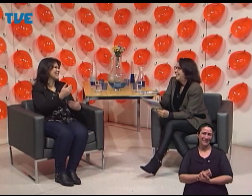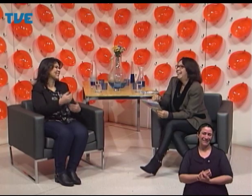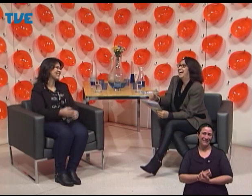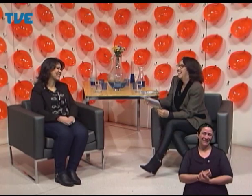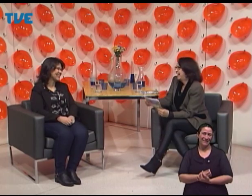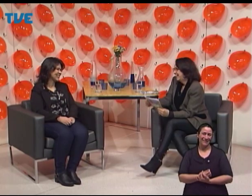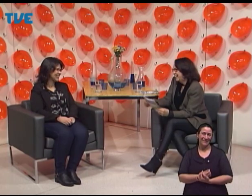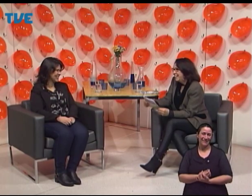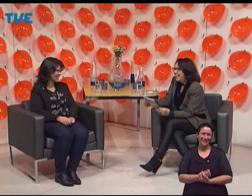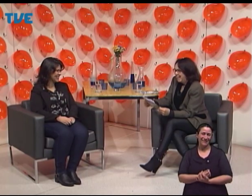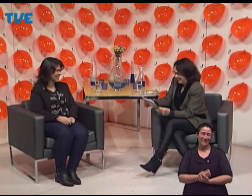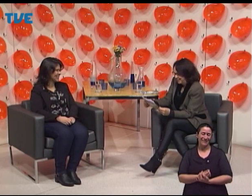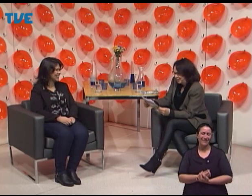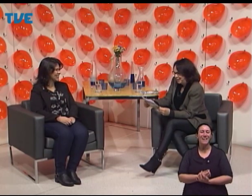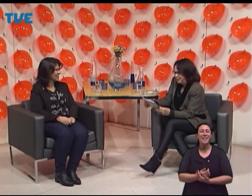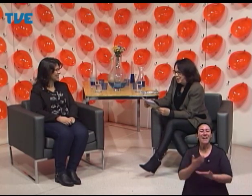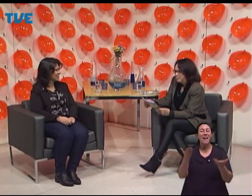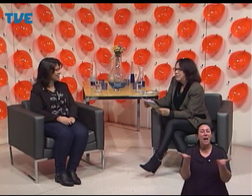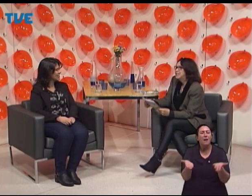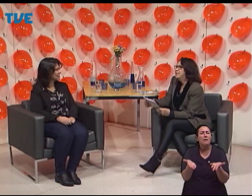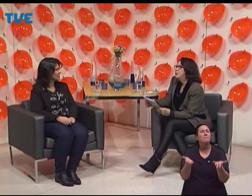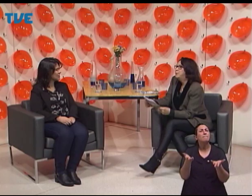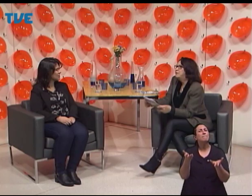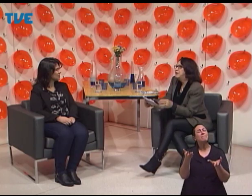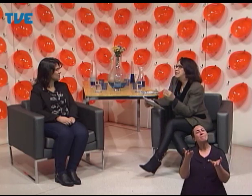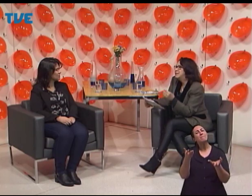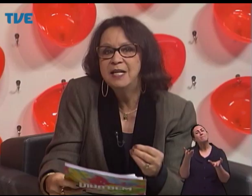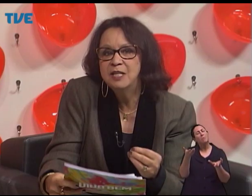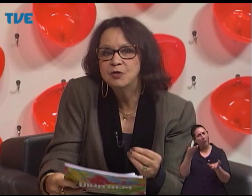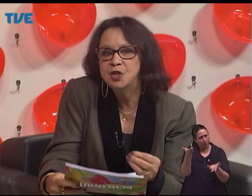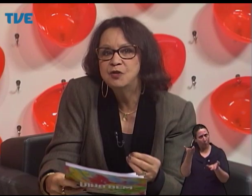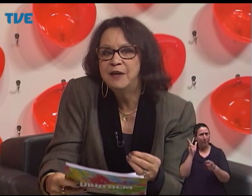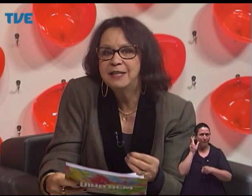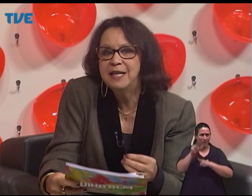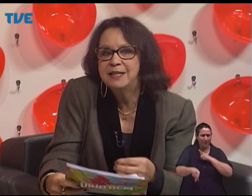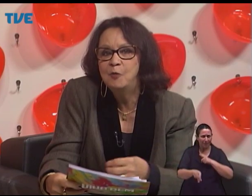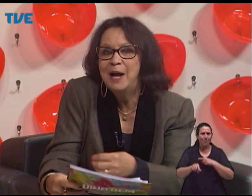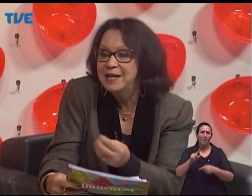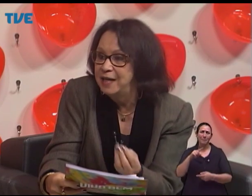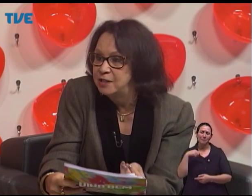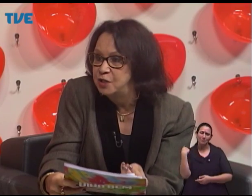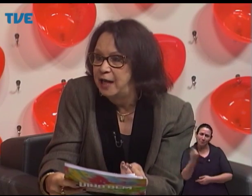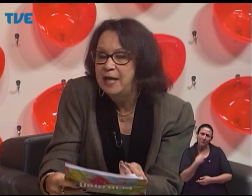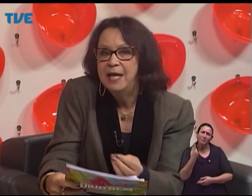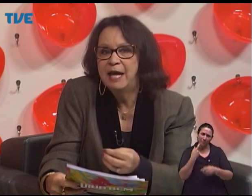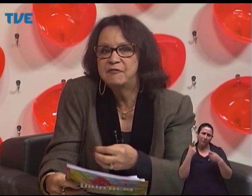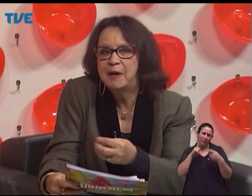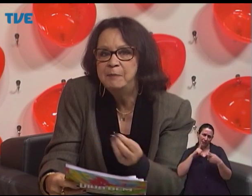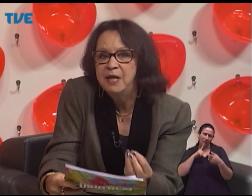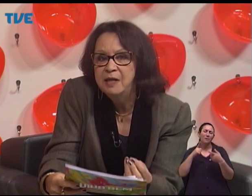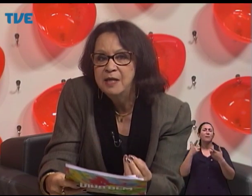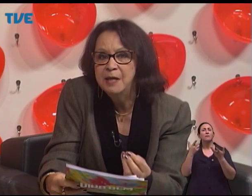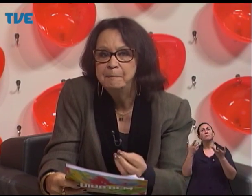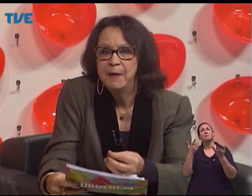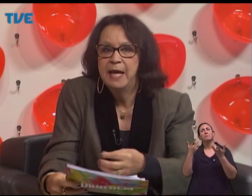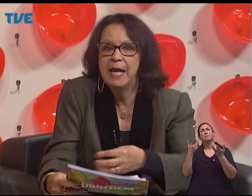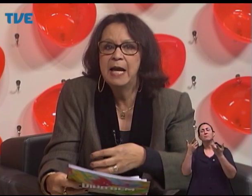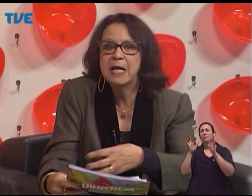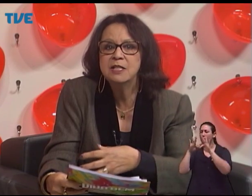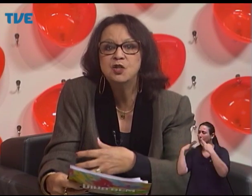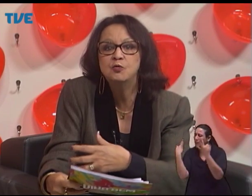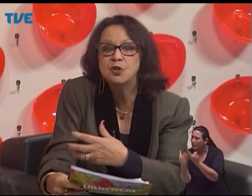Obrigada. É isso aí. Mas, então, para vencer isso, a gente vê que tem que ter uma rede, né? É família,